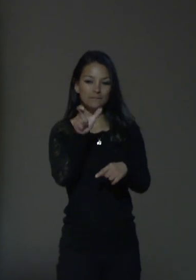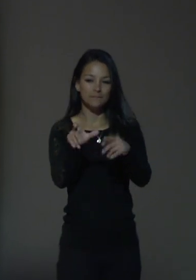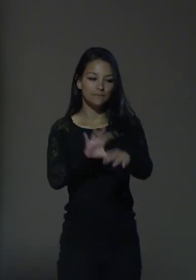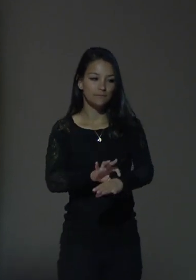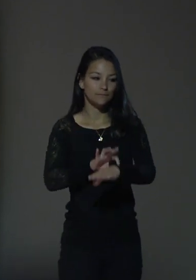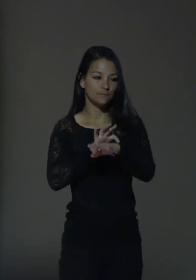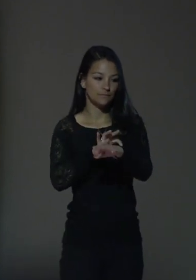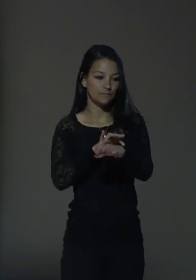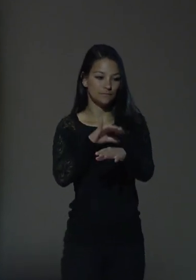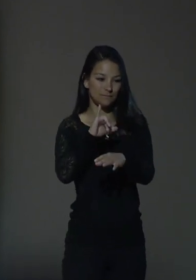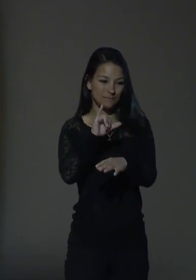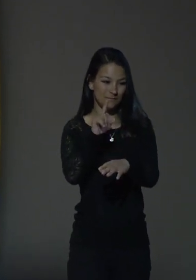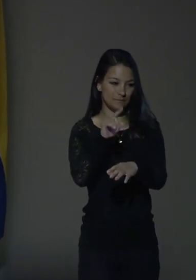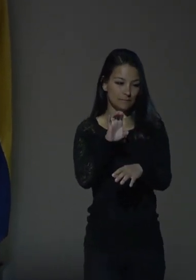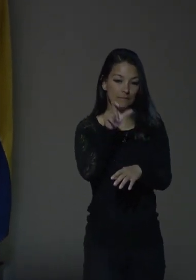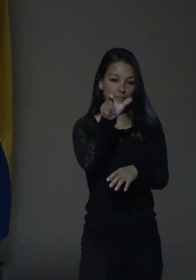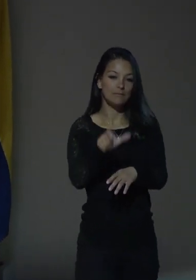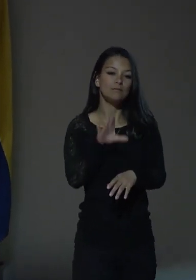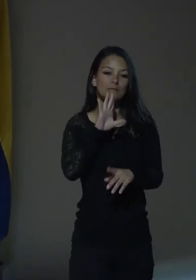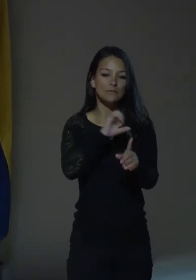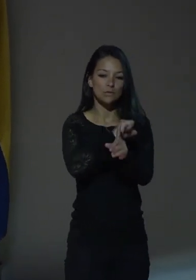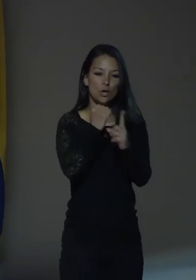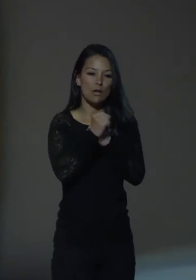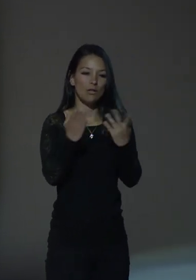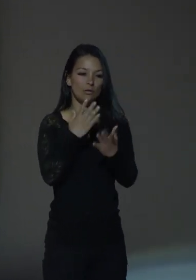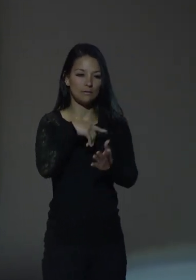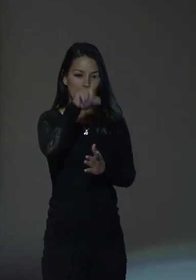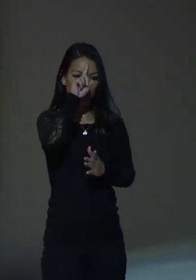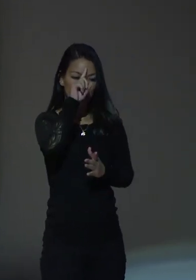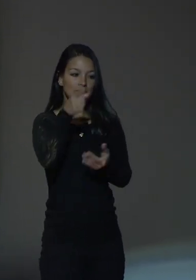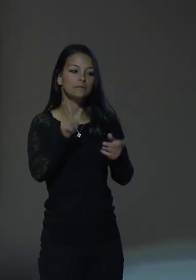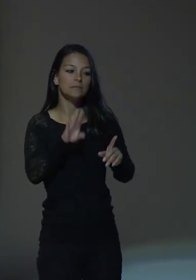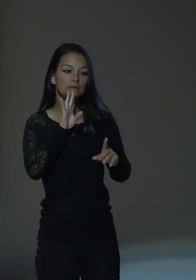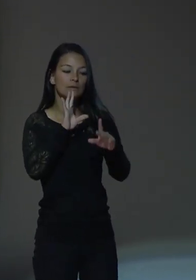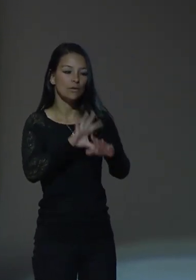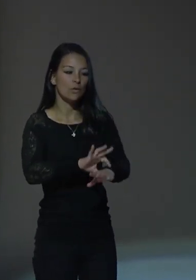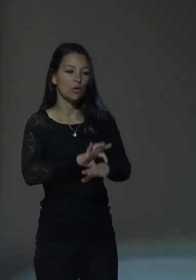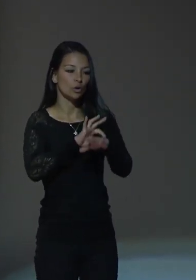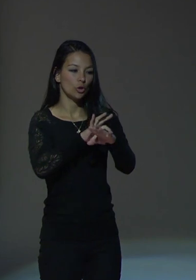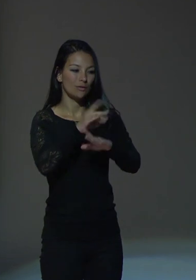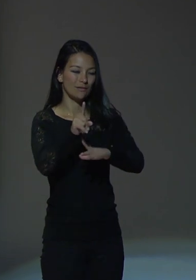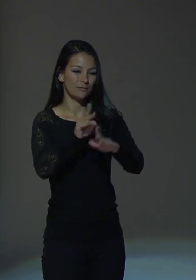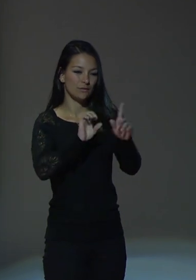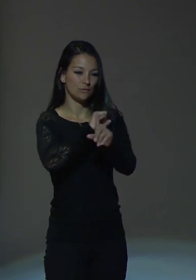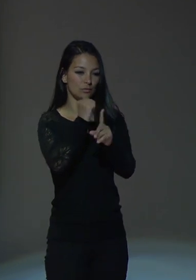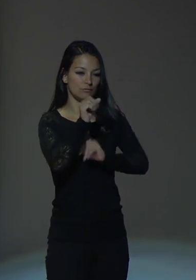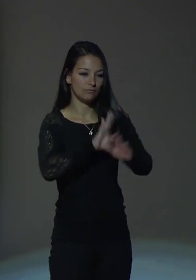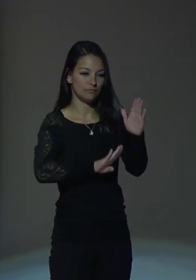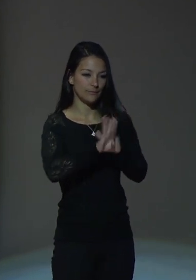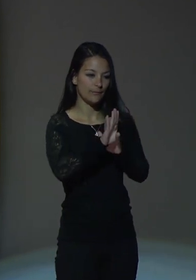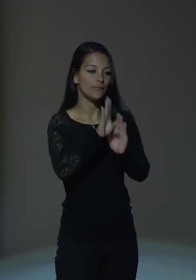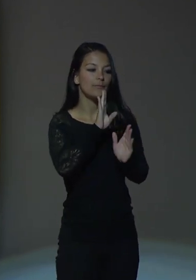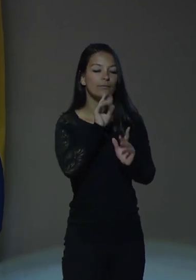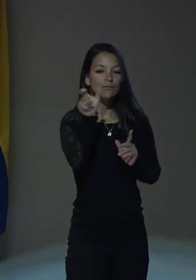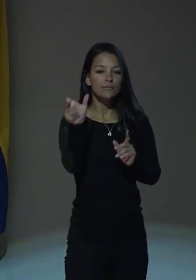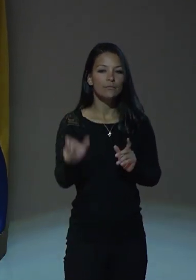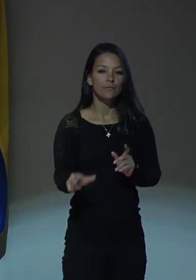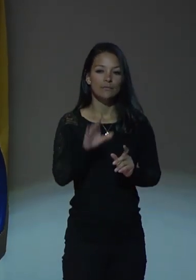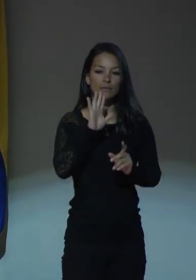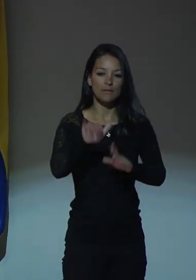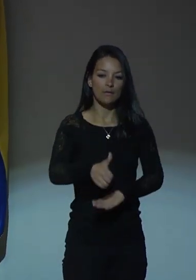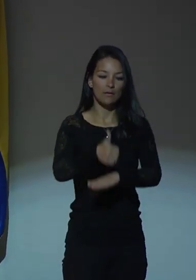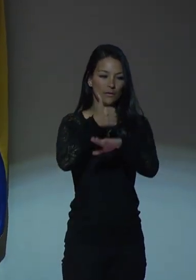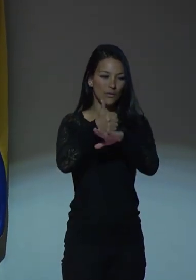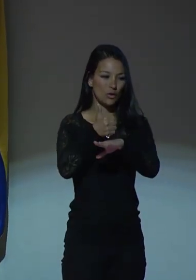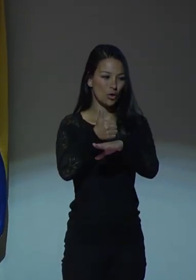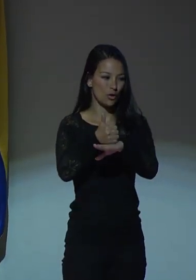ella es socióloga alemana y doctora en Sociología del Desarrollo, directora del Instituto Paulo Freire